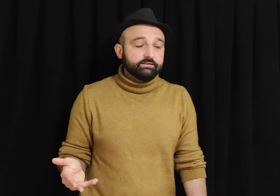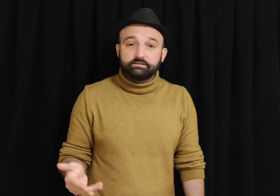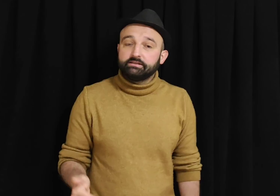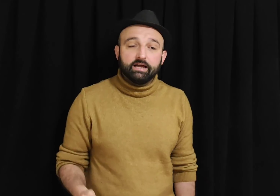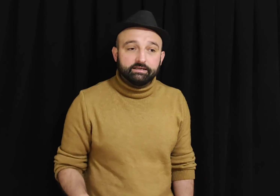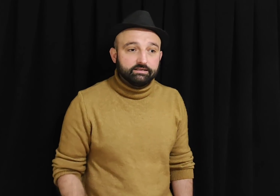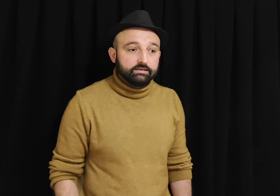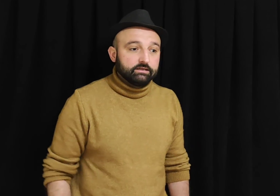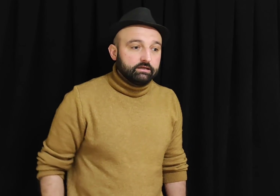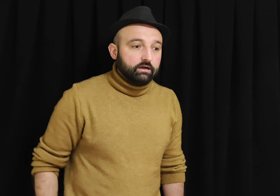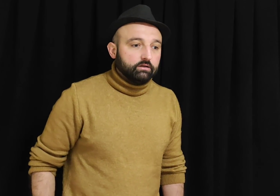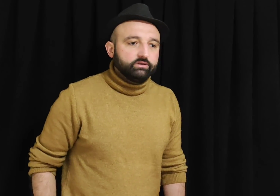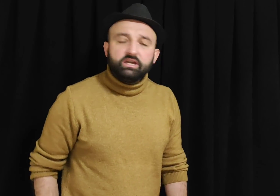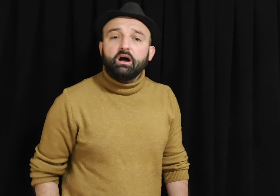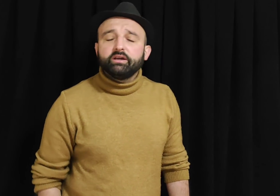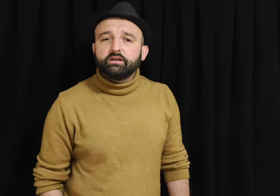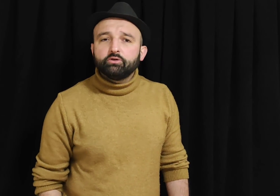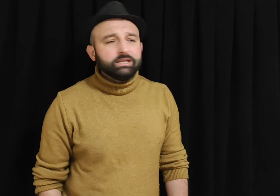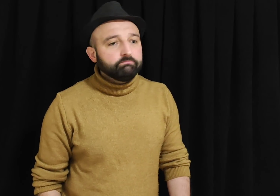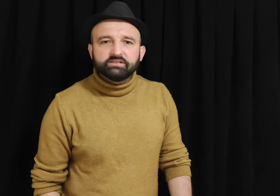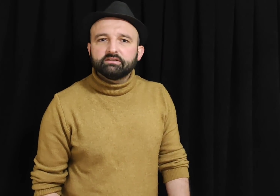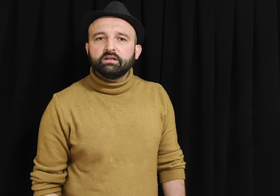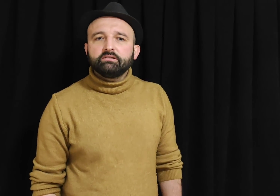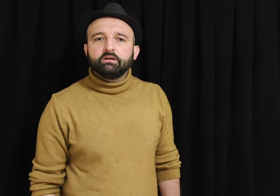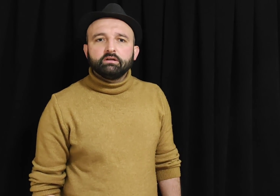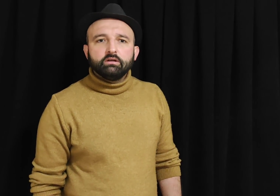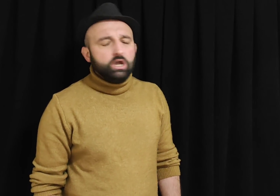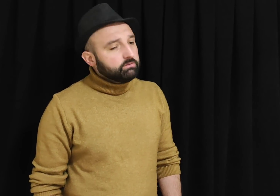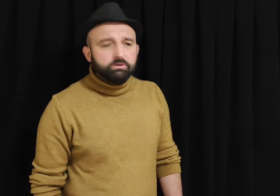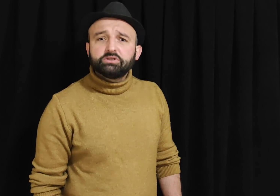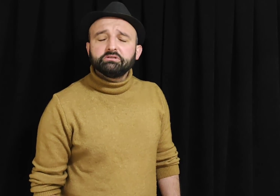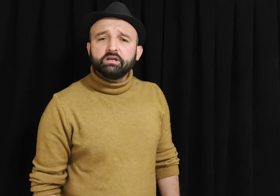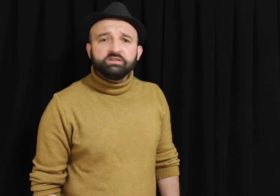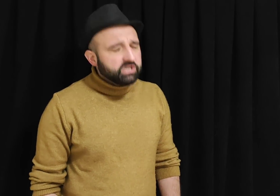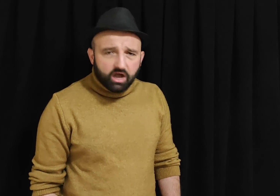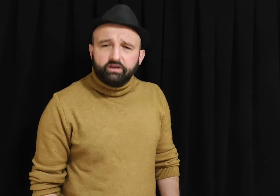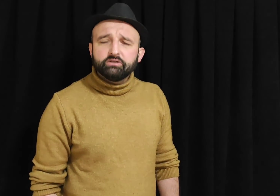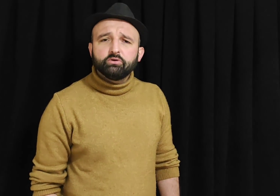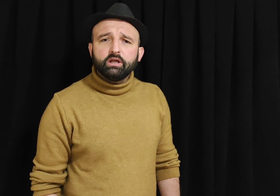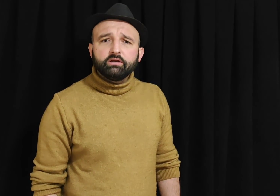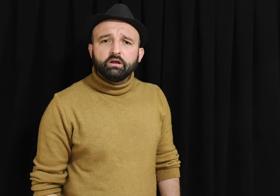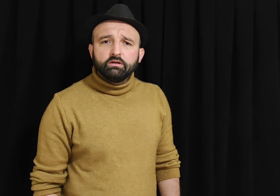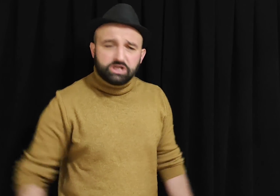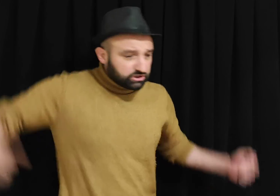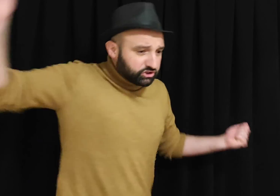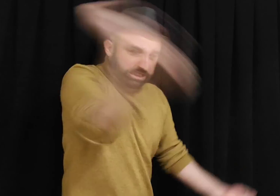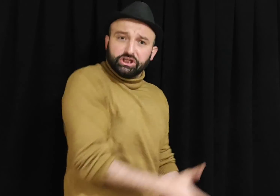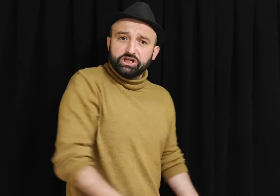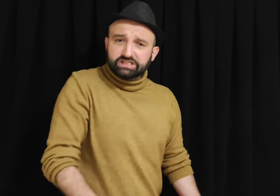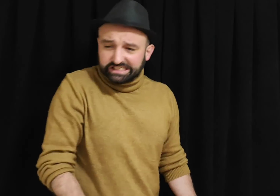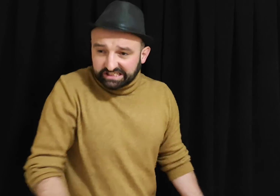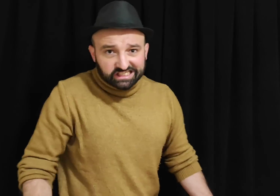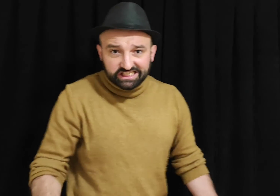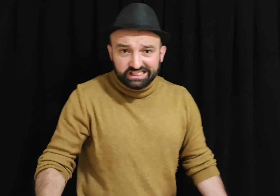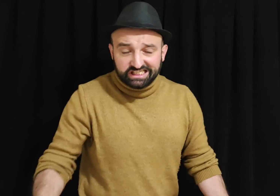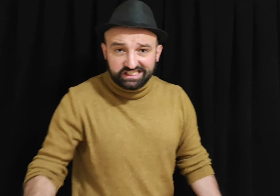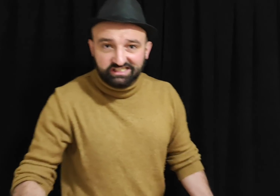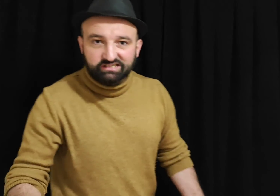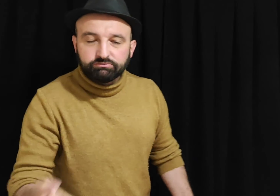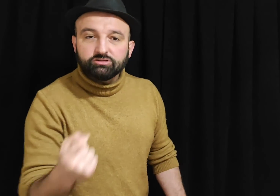etsin yani. Niye hayır ediyor? Etmesin lan. Etmesin lan. Niye hayır ediyor lan? Siz istediniz lan. Siz istediniz. Bunu